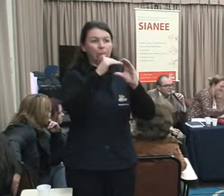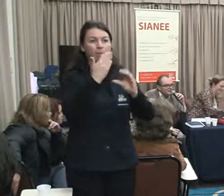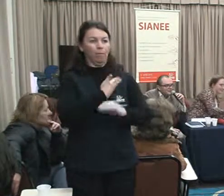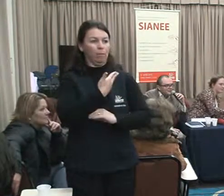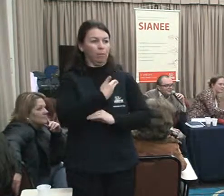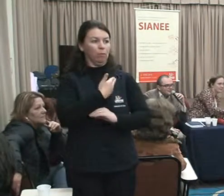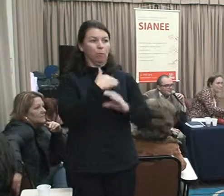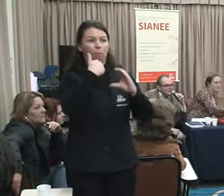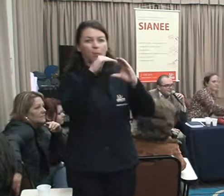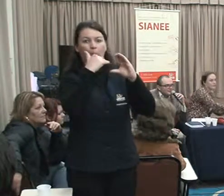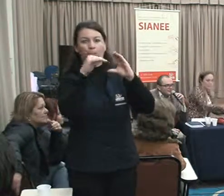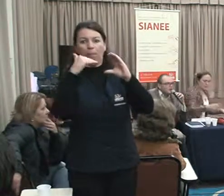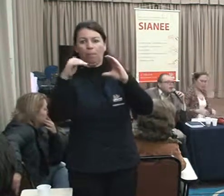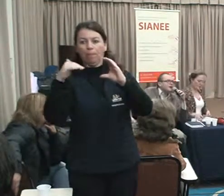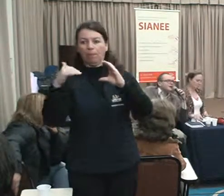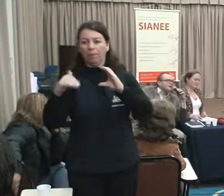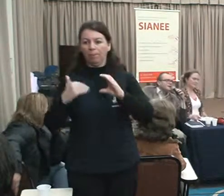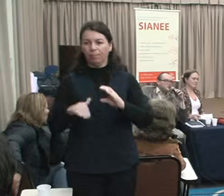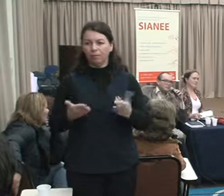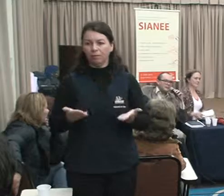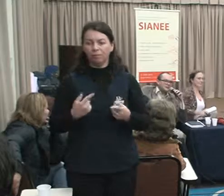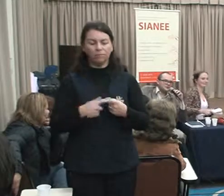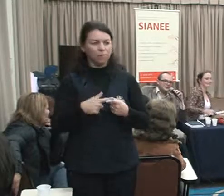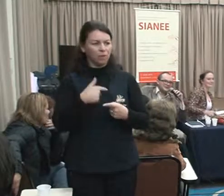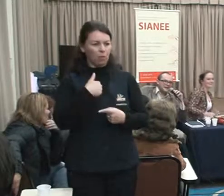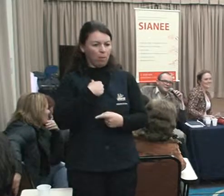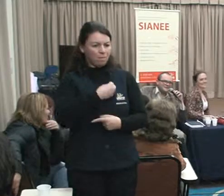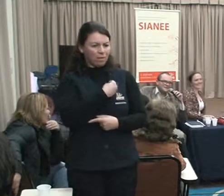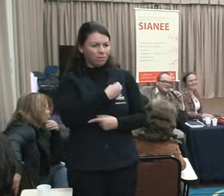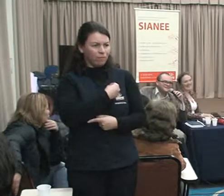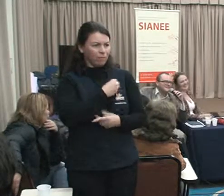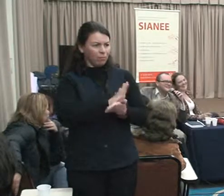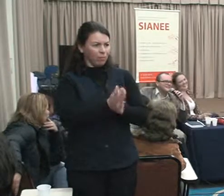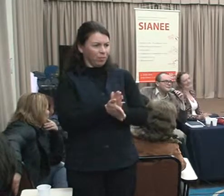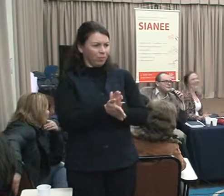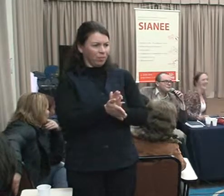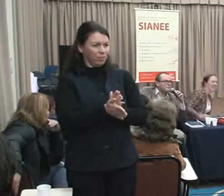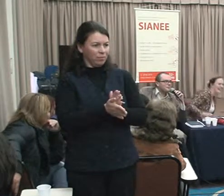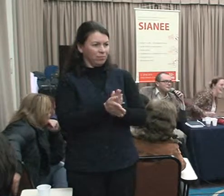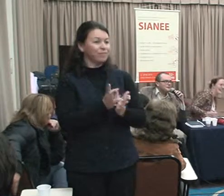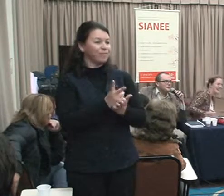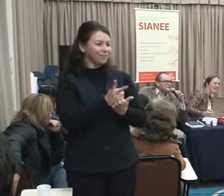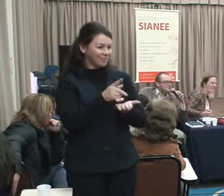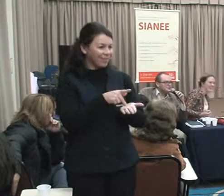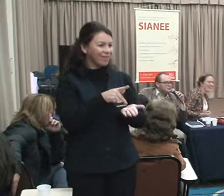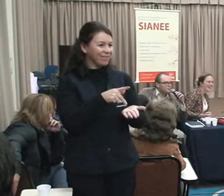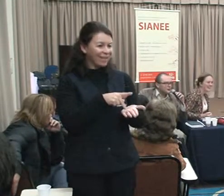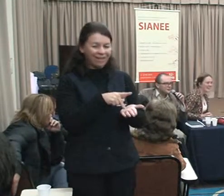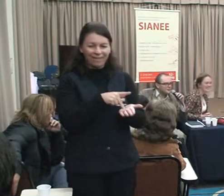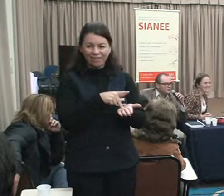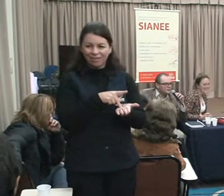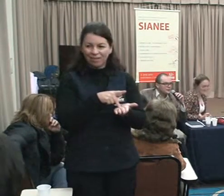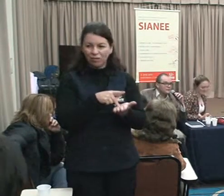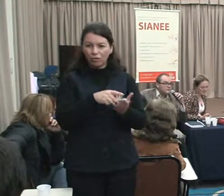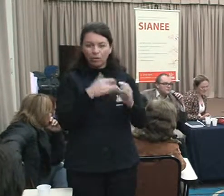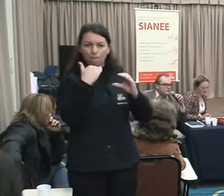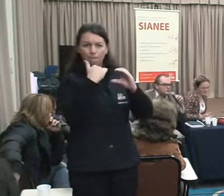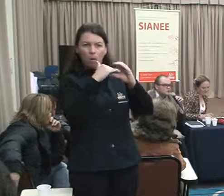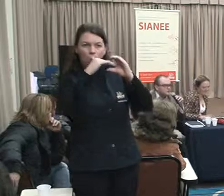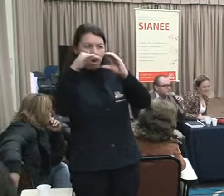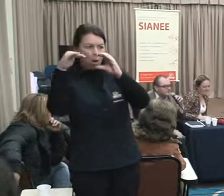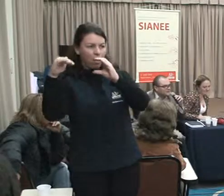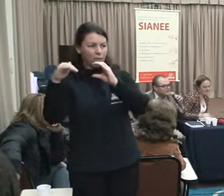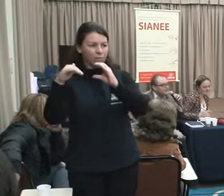Até o Papa está doidando. Olha lá. Até o Papa está conectado, gente. Então, se o Papa está conectado,